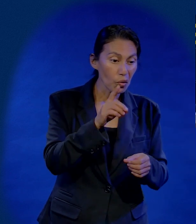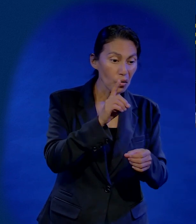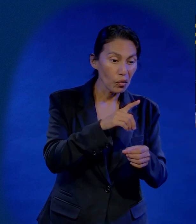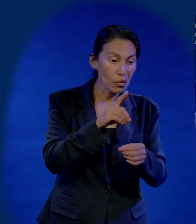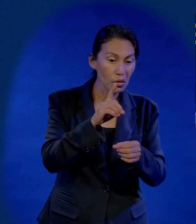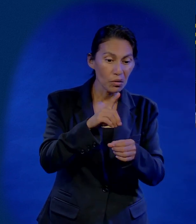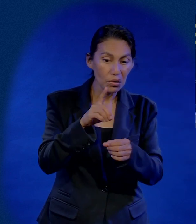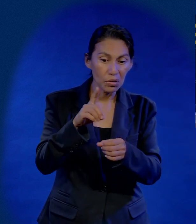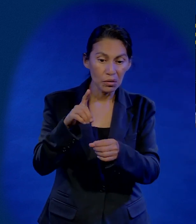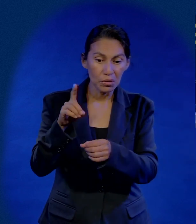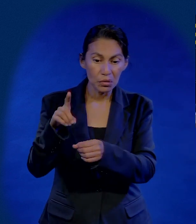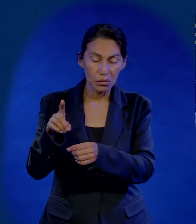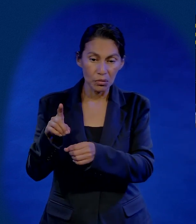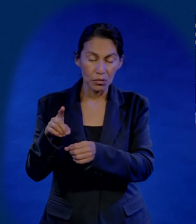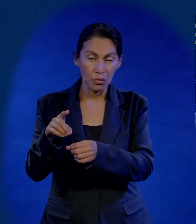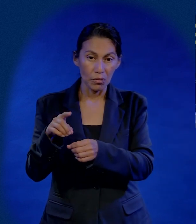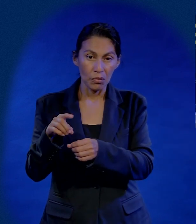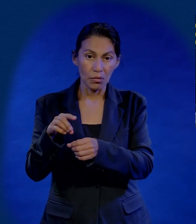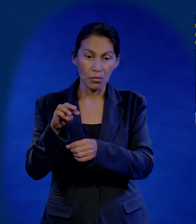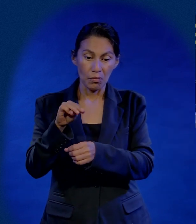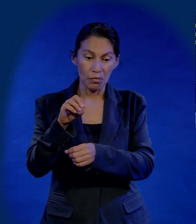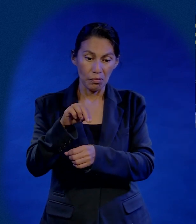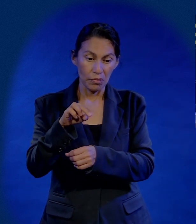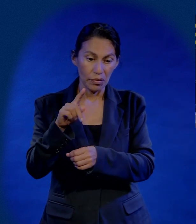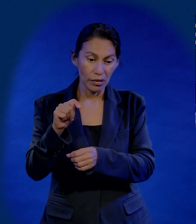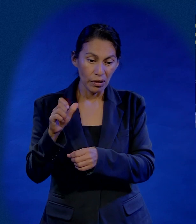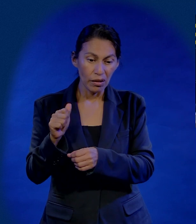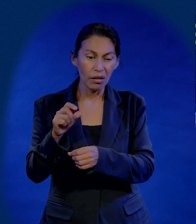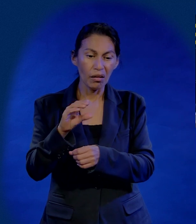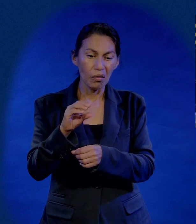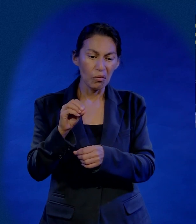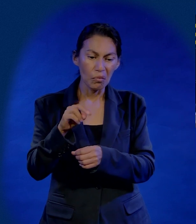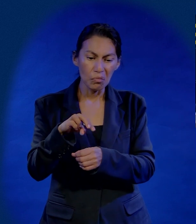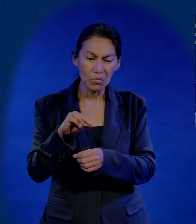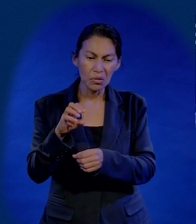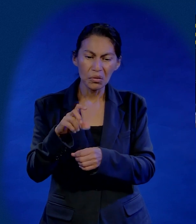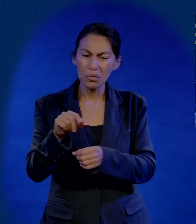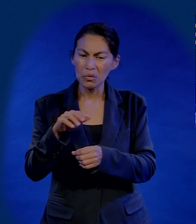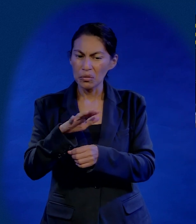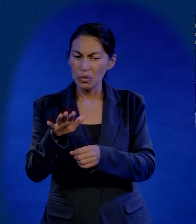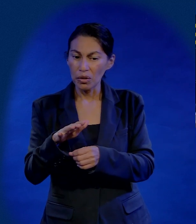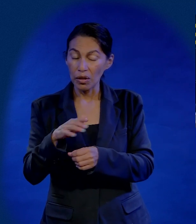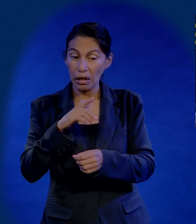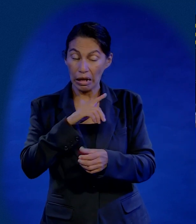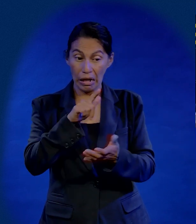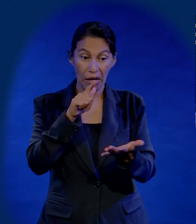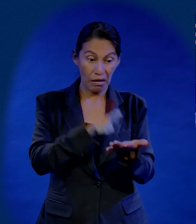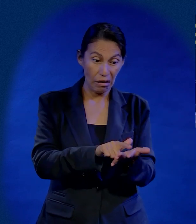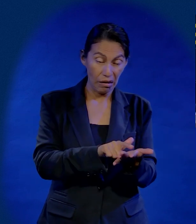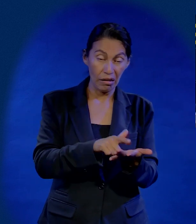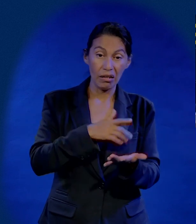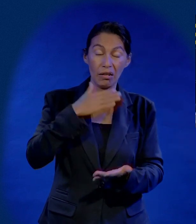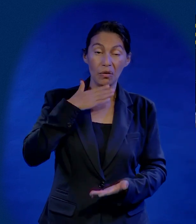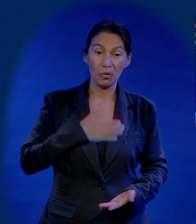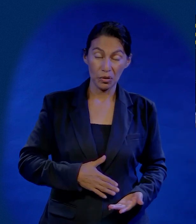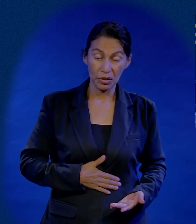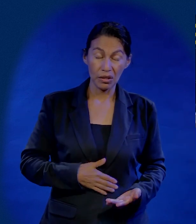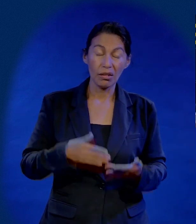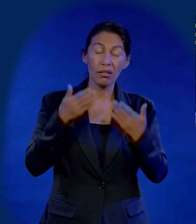y el eneldo y el comino. Y dejáis lo más importante de la ley, la